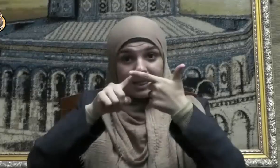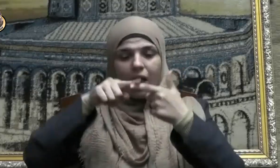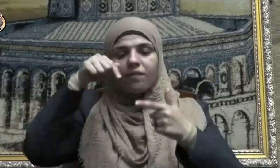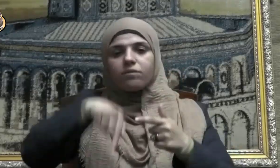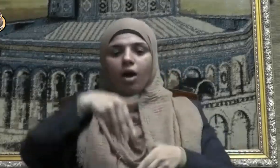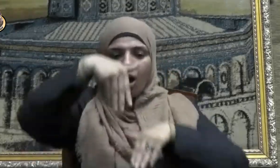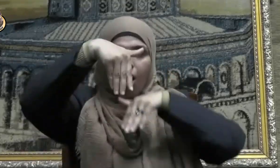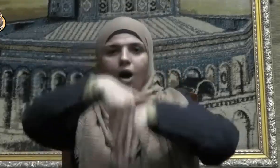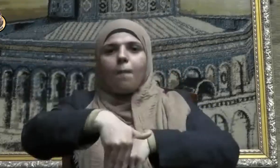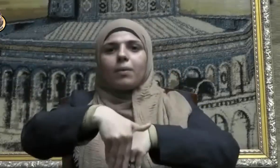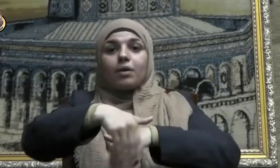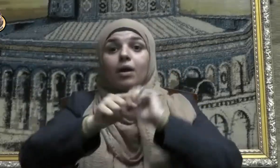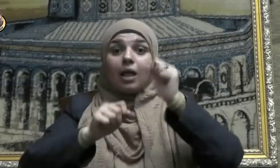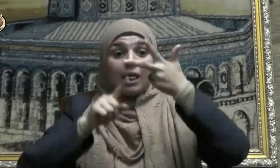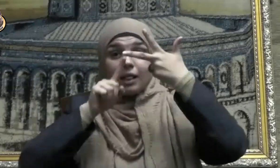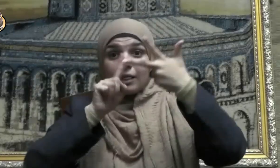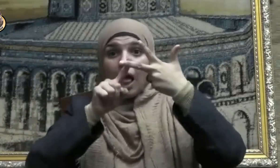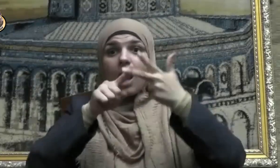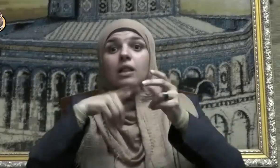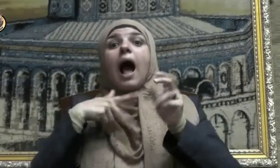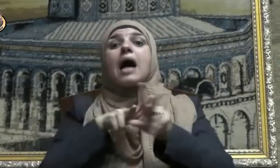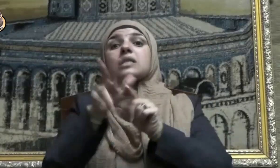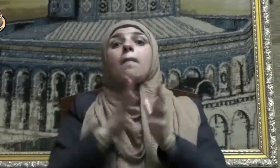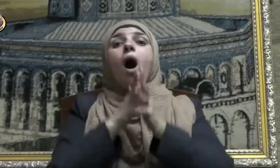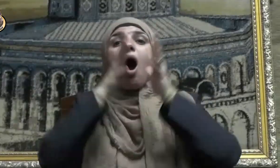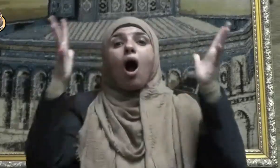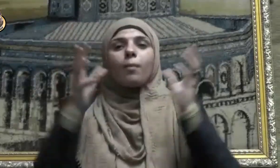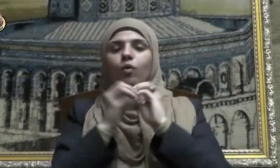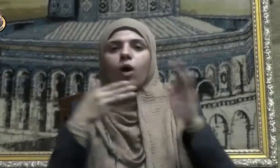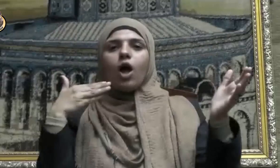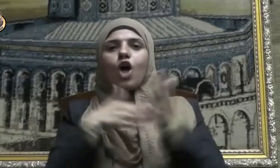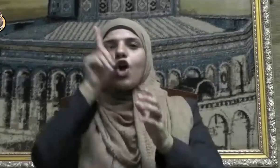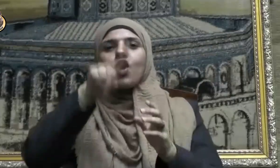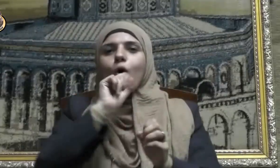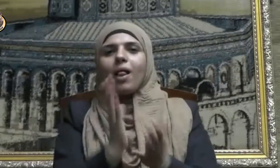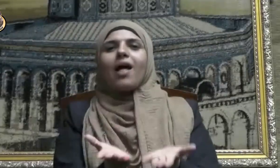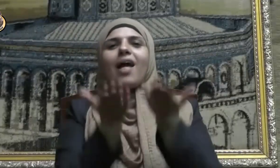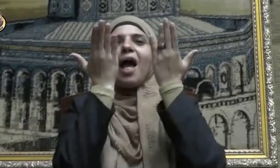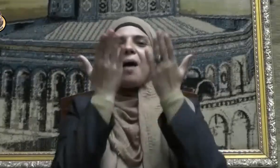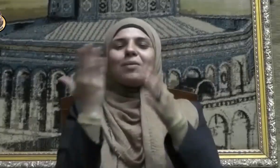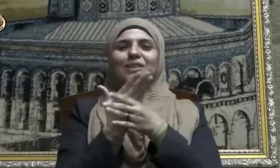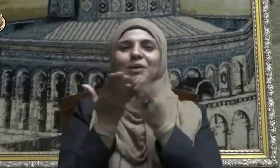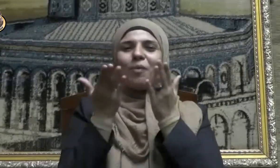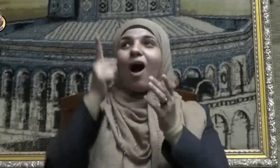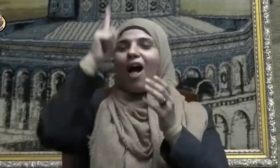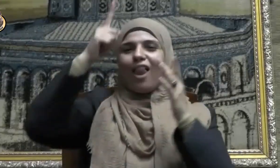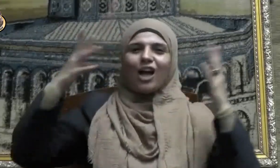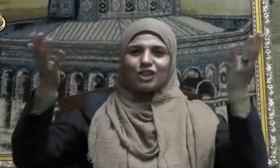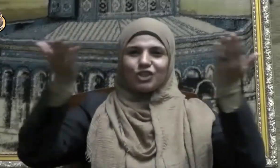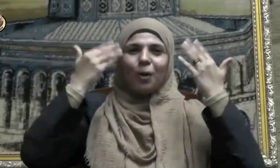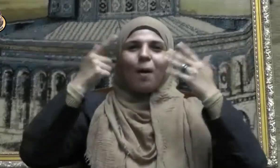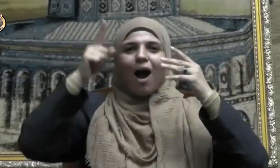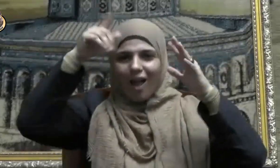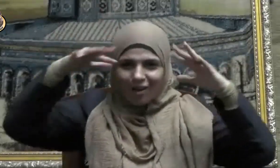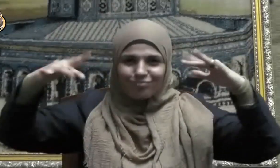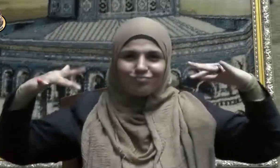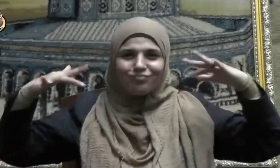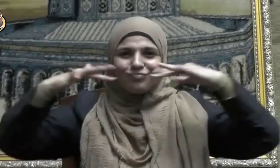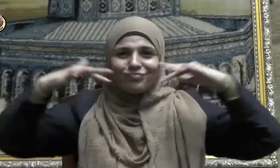أما العذاب الأكبر ففي الآخرة حيث يجمع الله عز وجل المنافقين